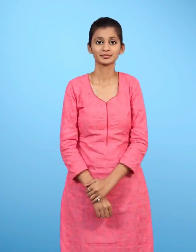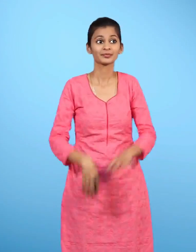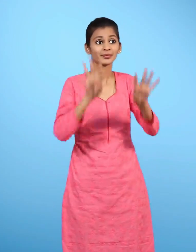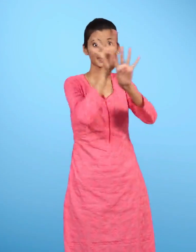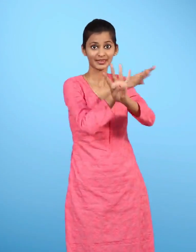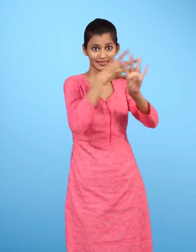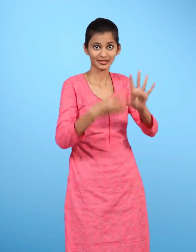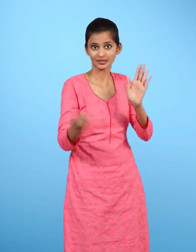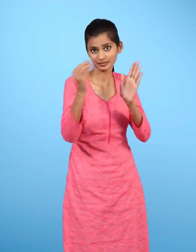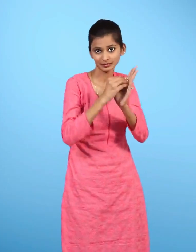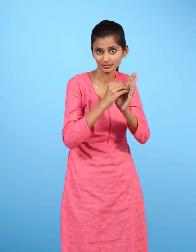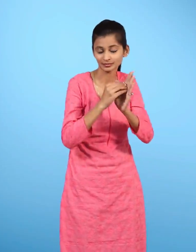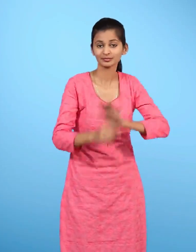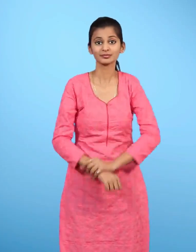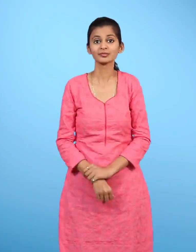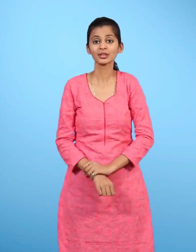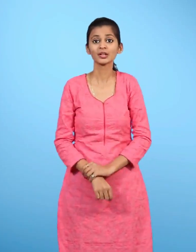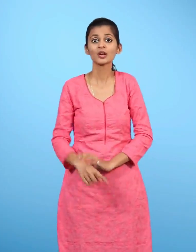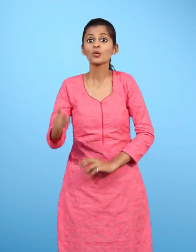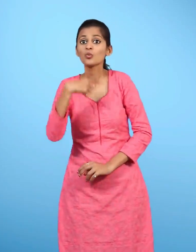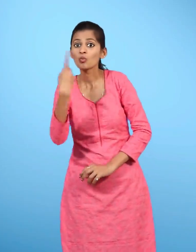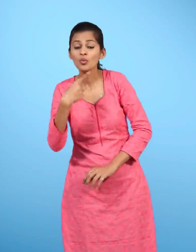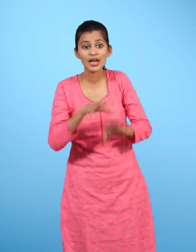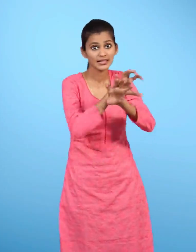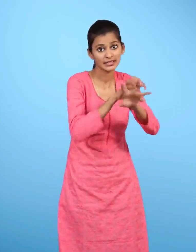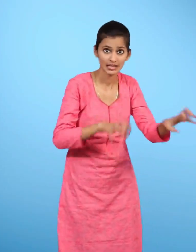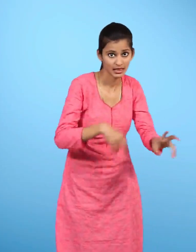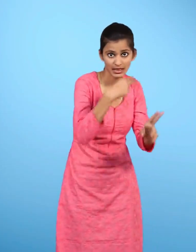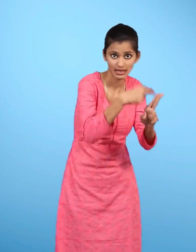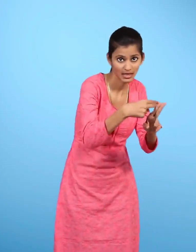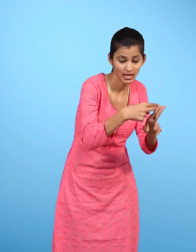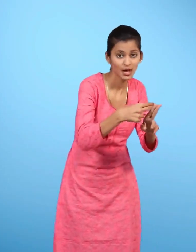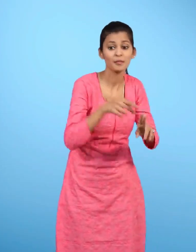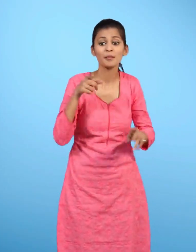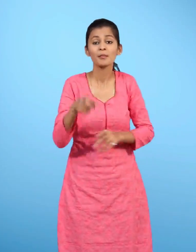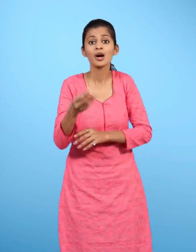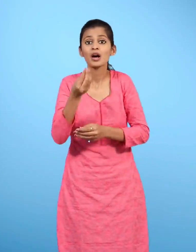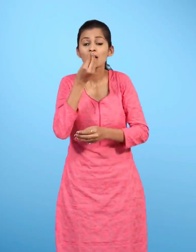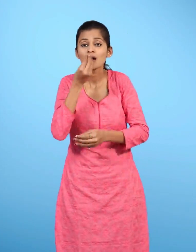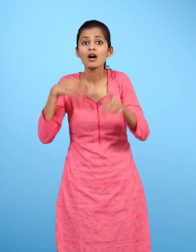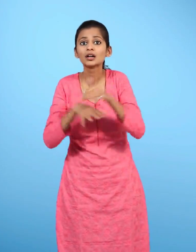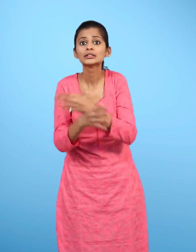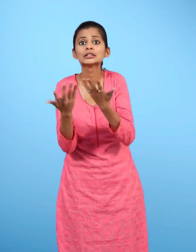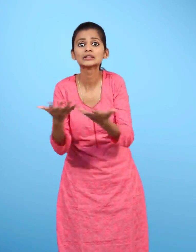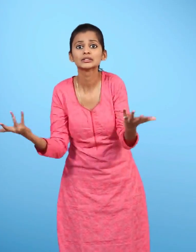तालिका में लिखो किस जानवर को खिलाया और क्या खिलाया